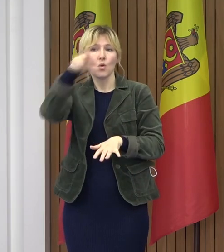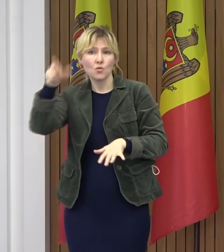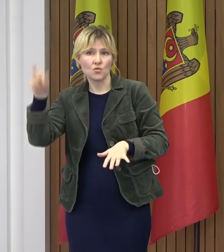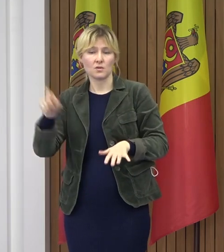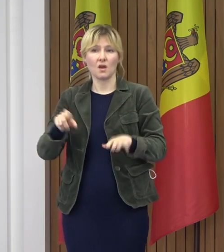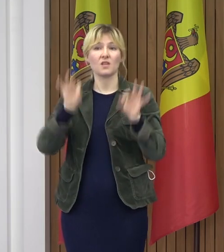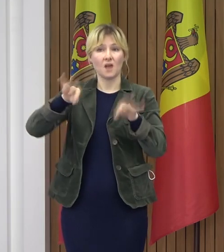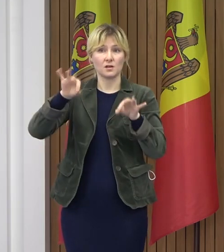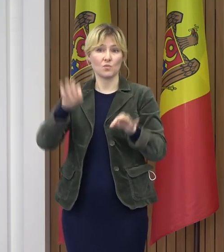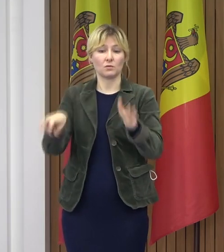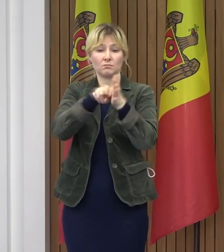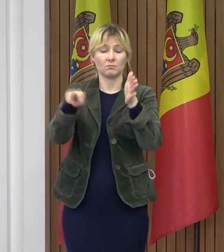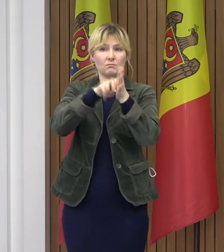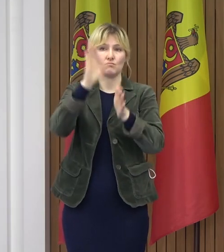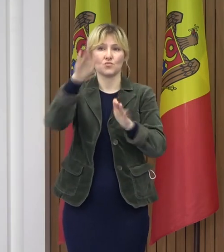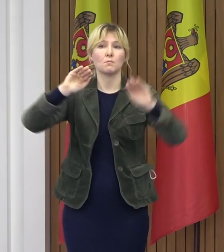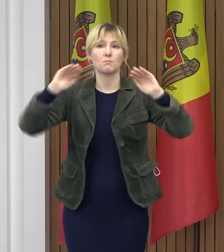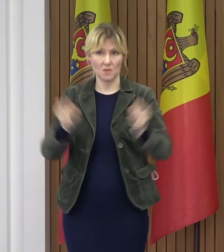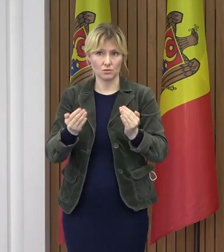a persoanelor care utilizează transportul public.